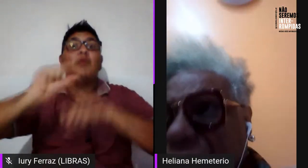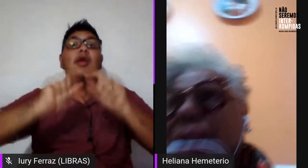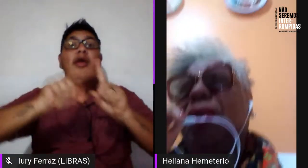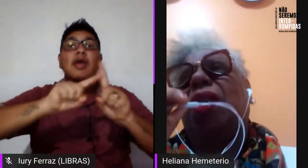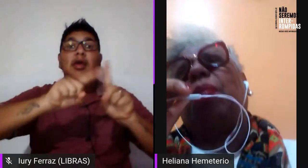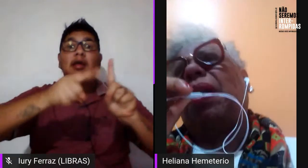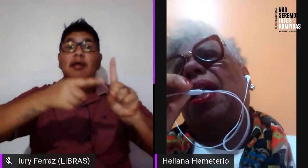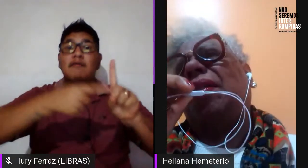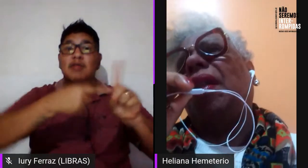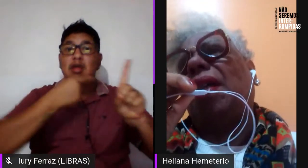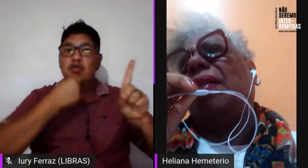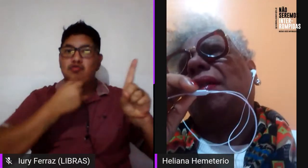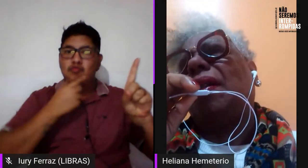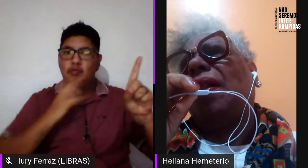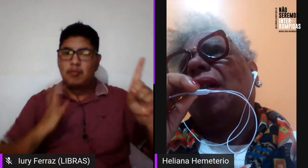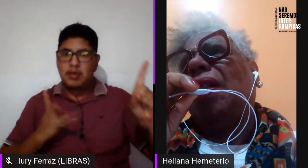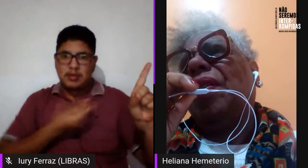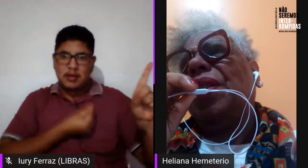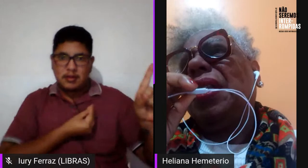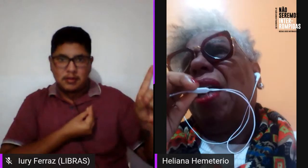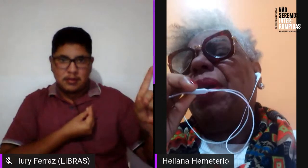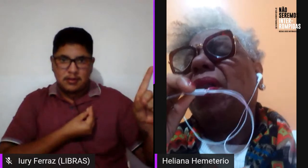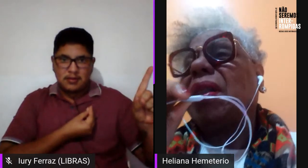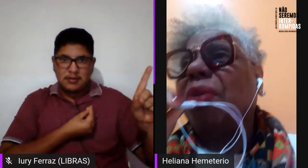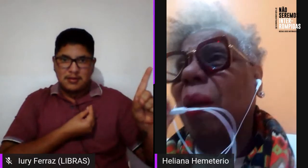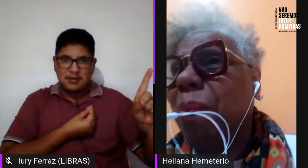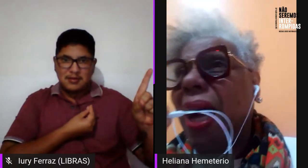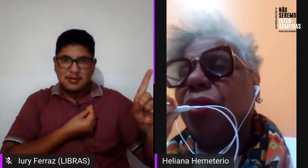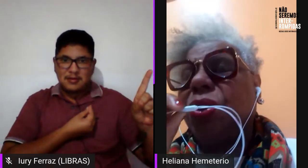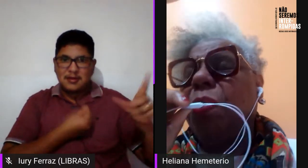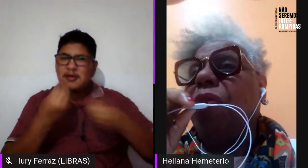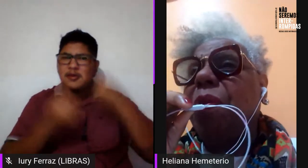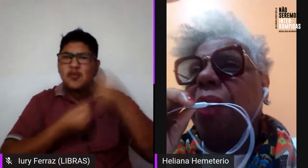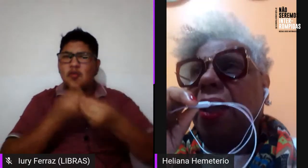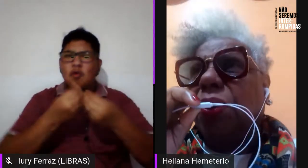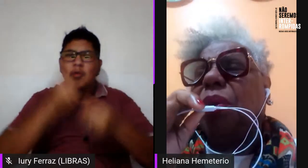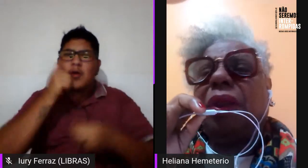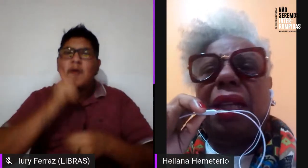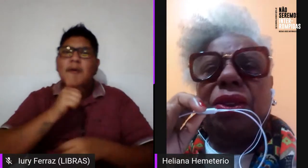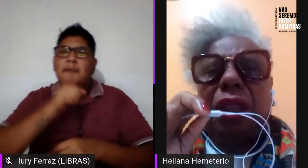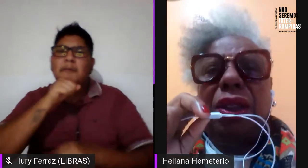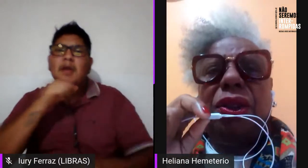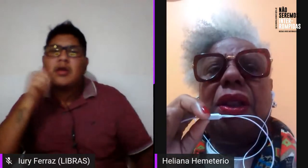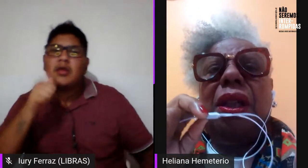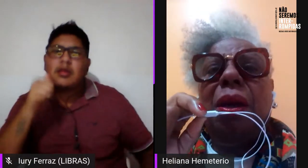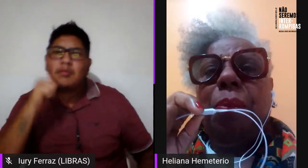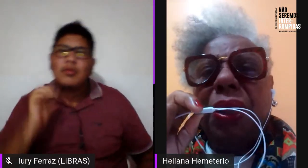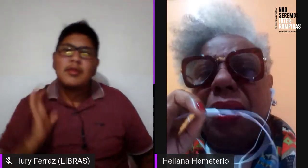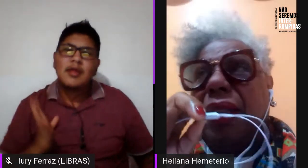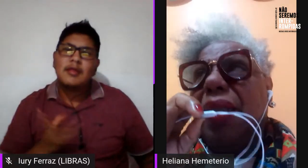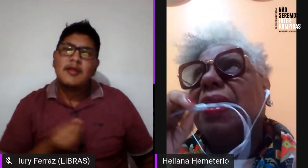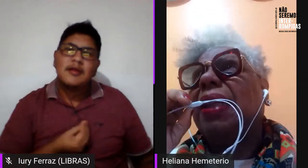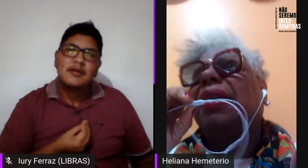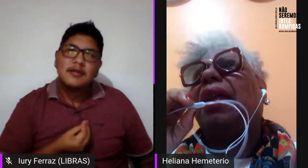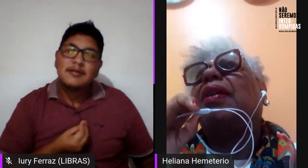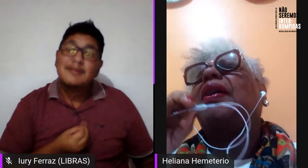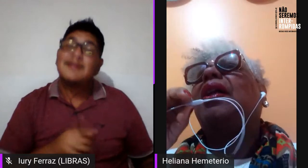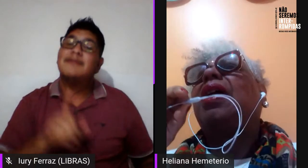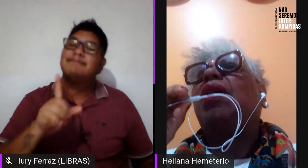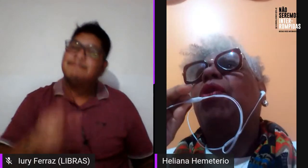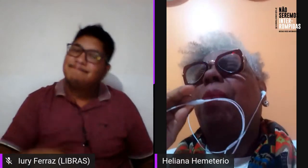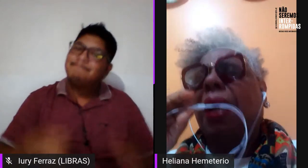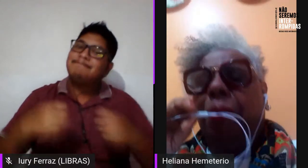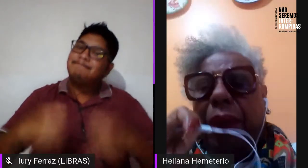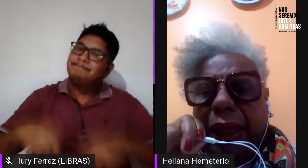maternidade das mulheres trans, sabe? Isso são debates do movimento que a gente precisa ter.